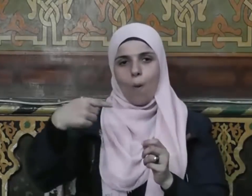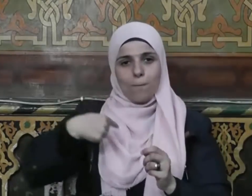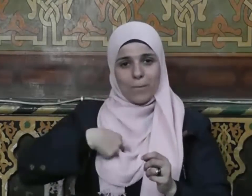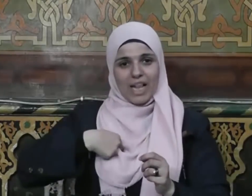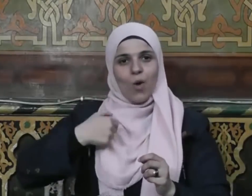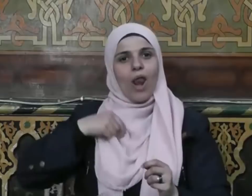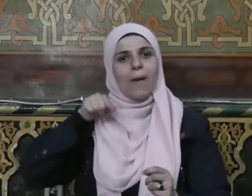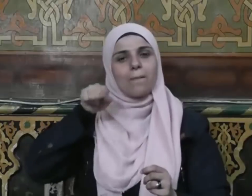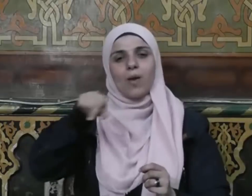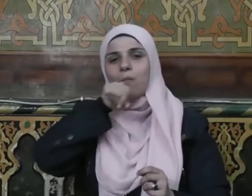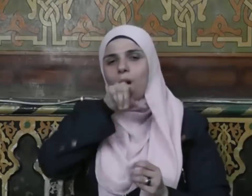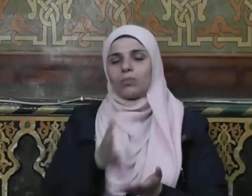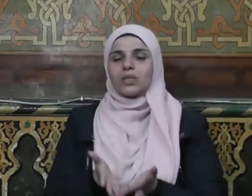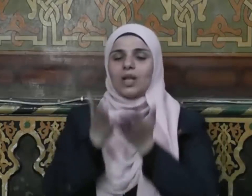مني وأنا منه